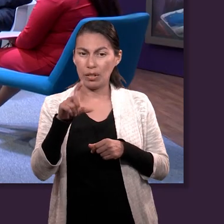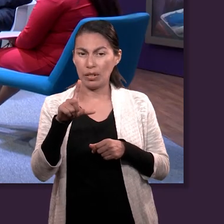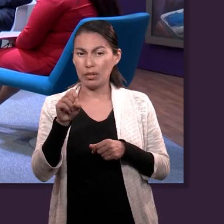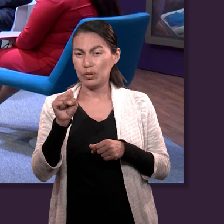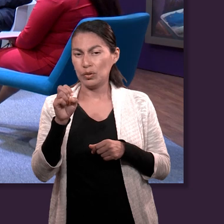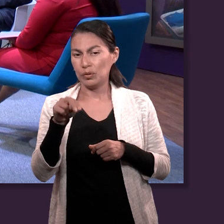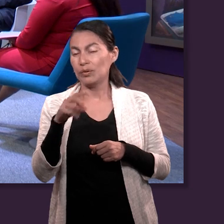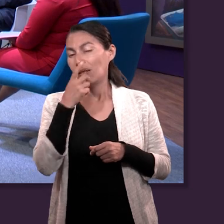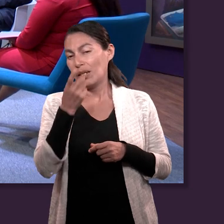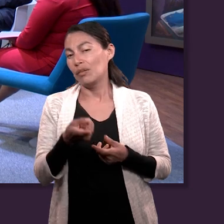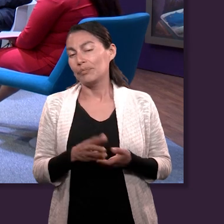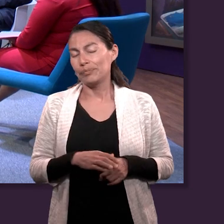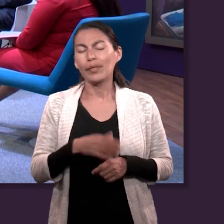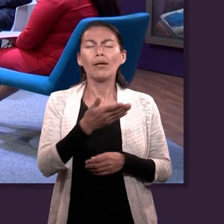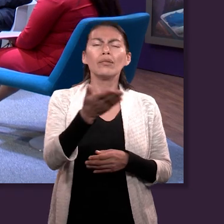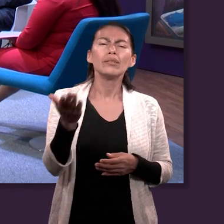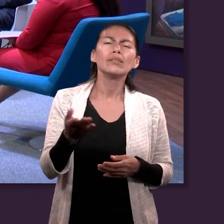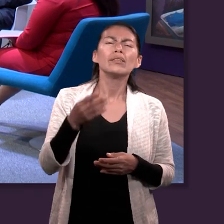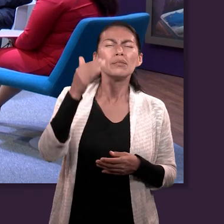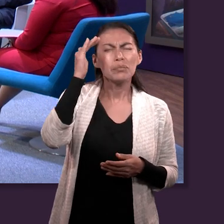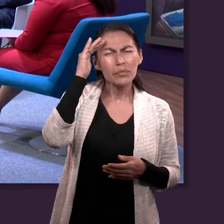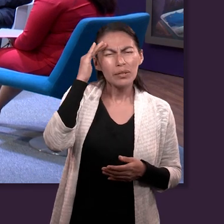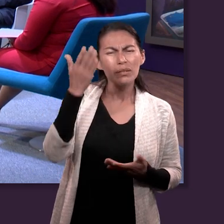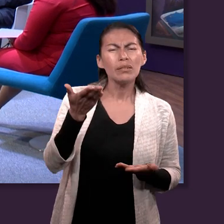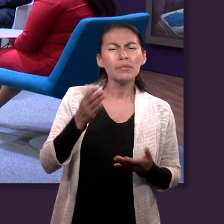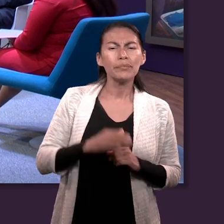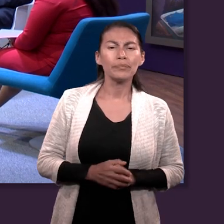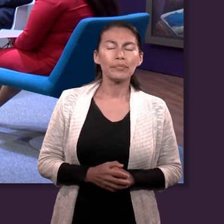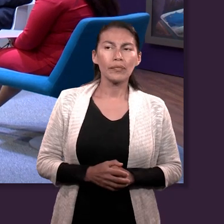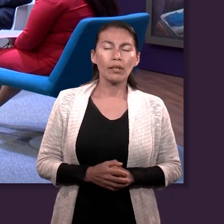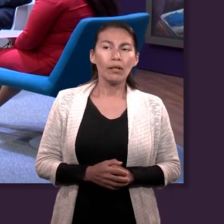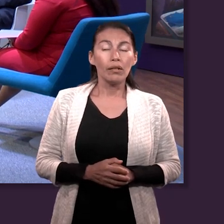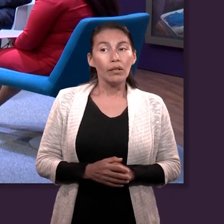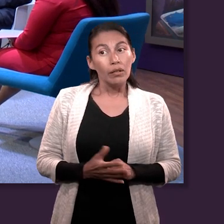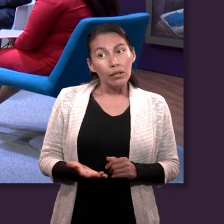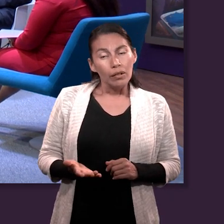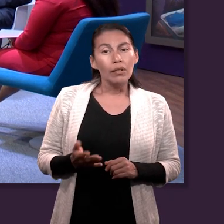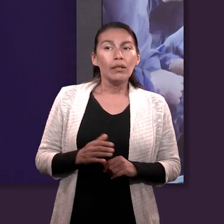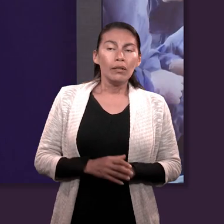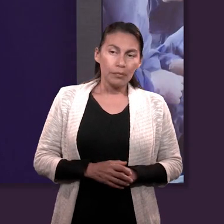Nelson. Y me gustaría saber qué opinan ustedes. Ok, creo que